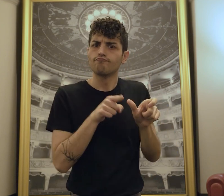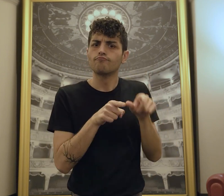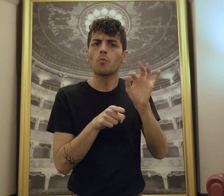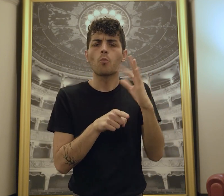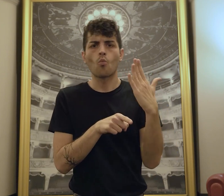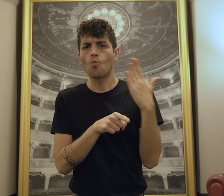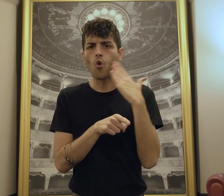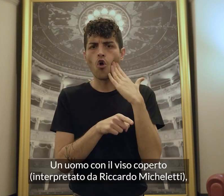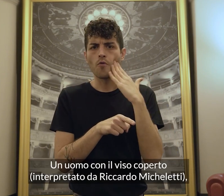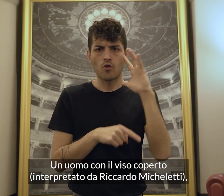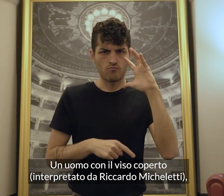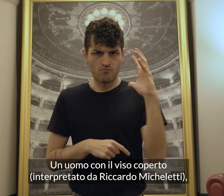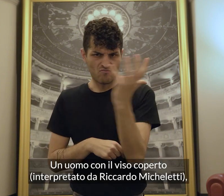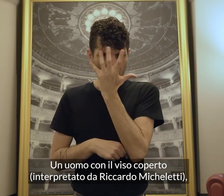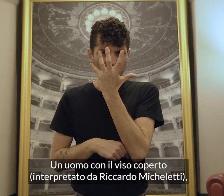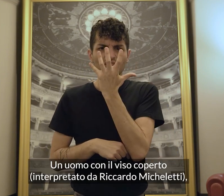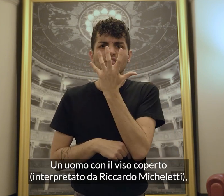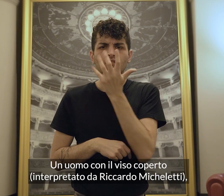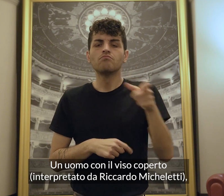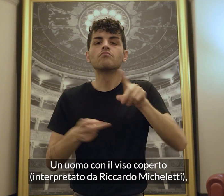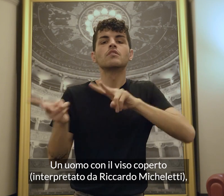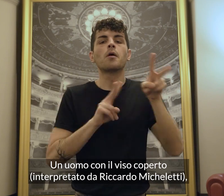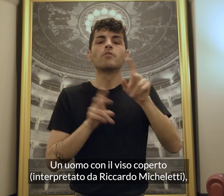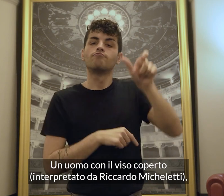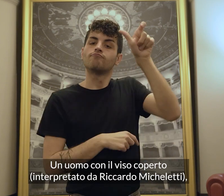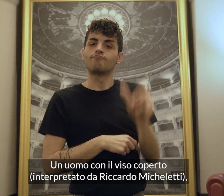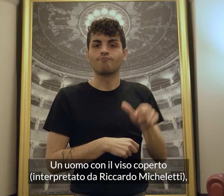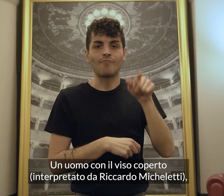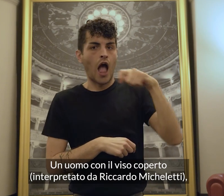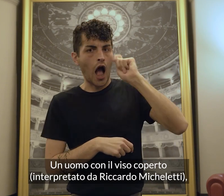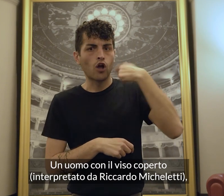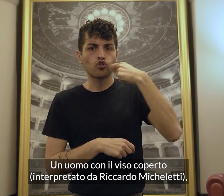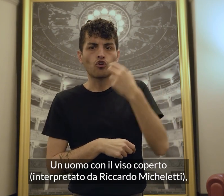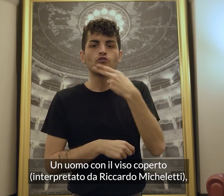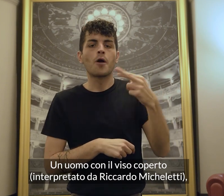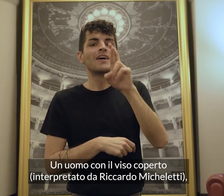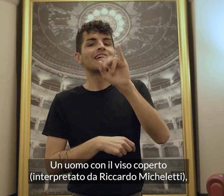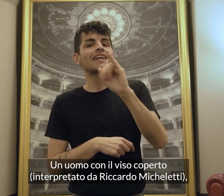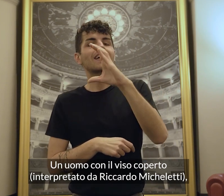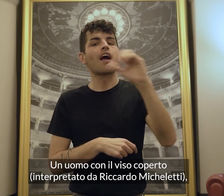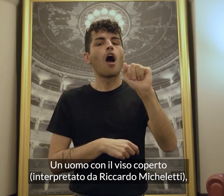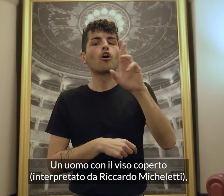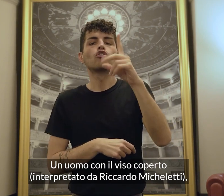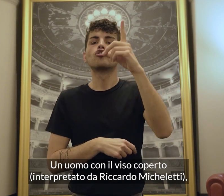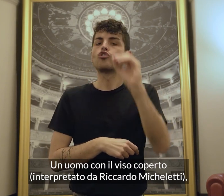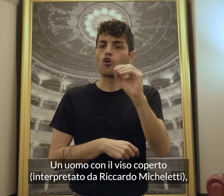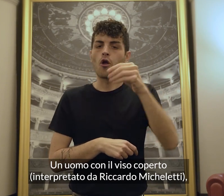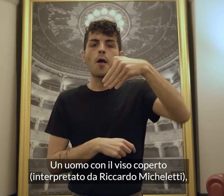Un uomo, con il viso coperto, interpretato da